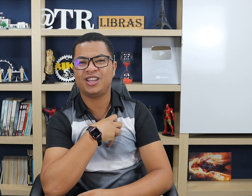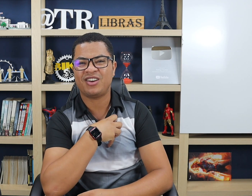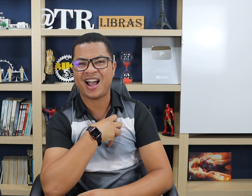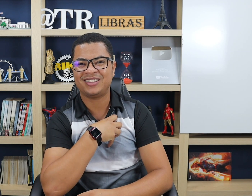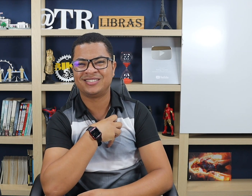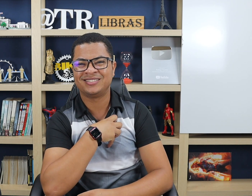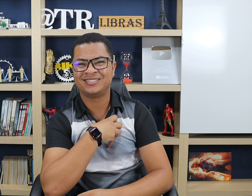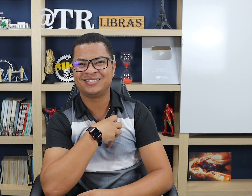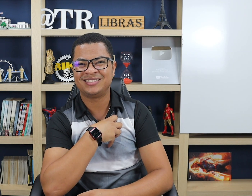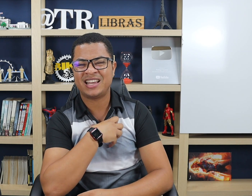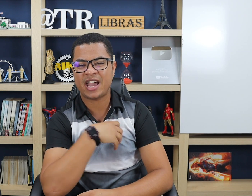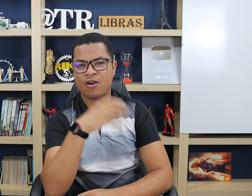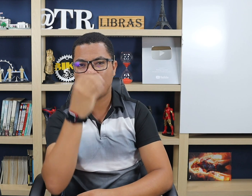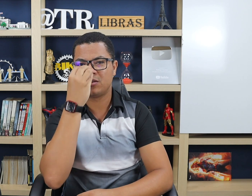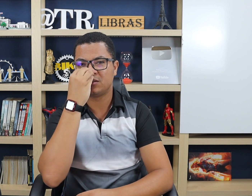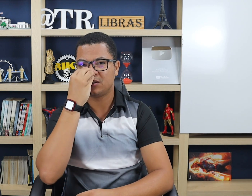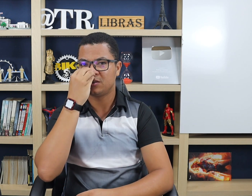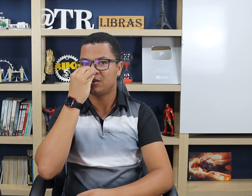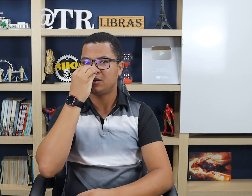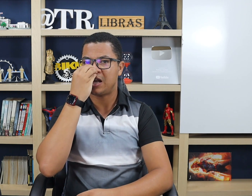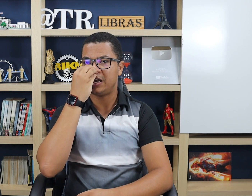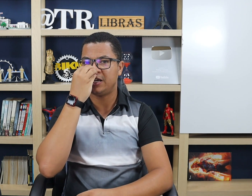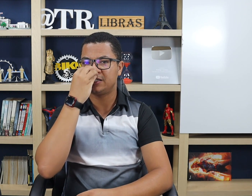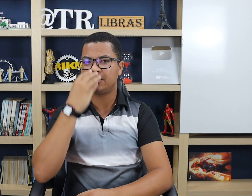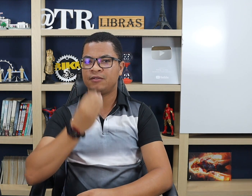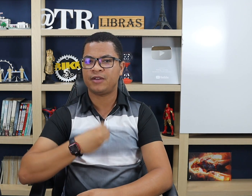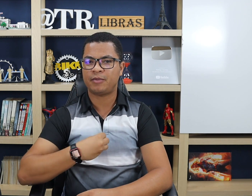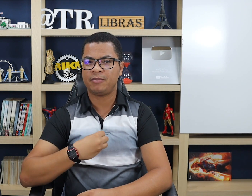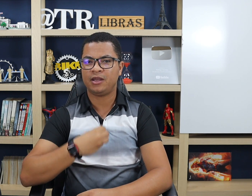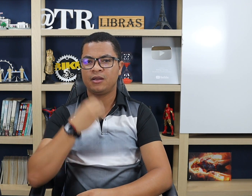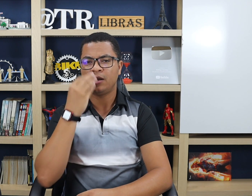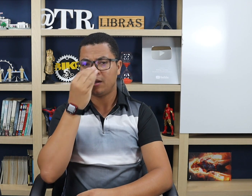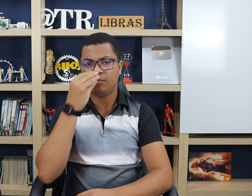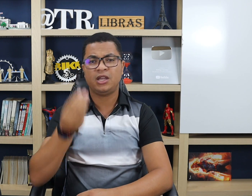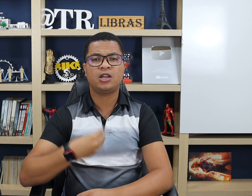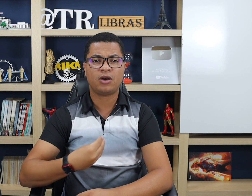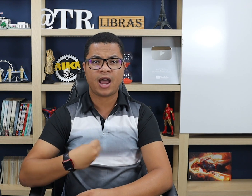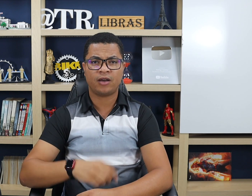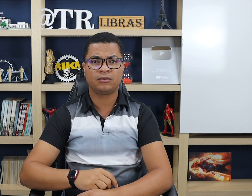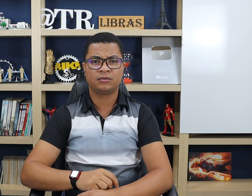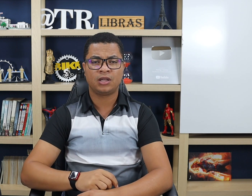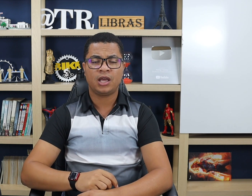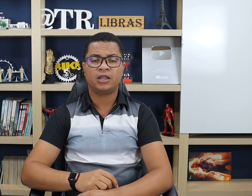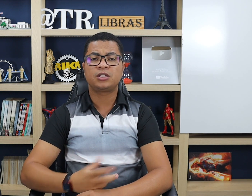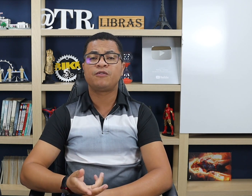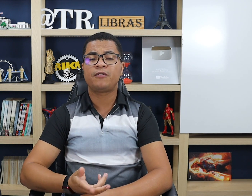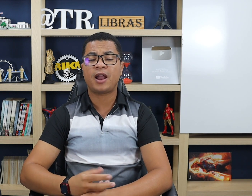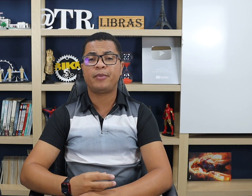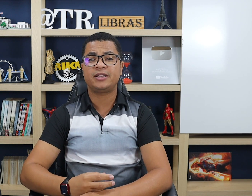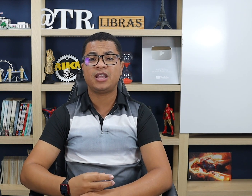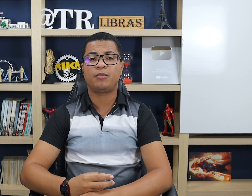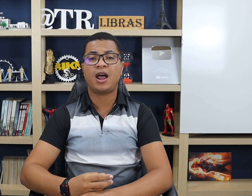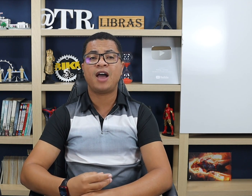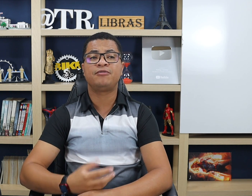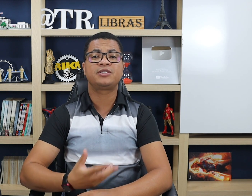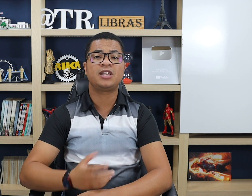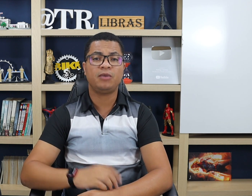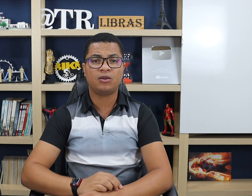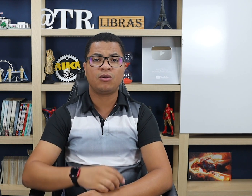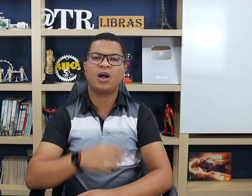ignorado, e aí, ó, nariz, vem pra mim. Me ignoraram. Então, se eu for falar, por exemplo, Ah, você me ignorou.